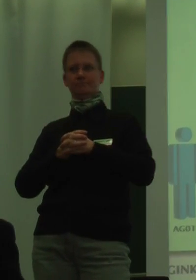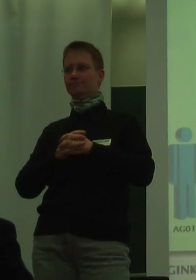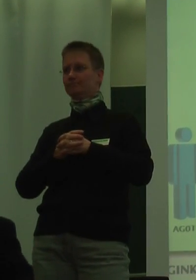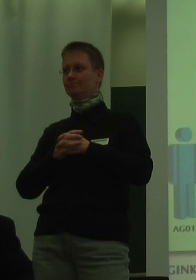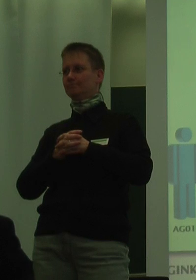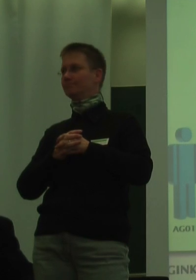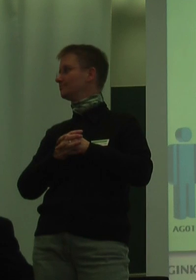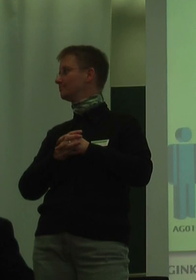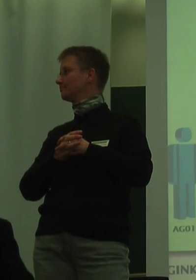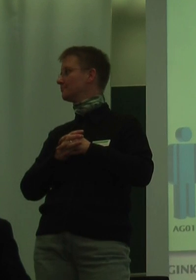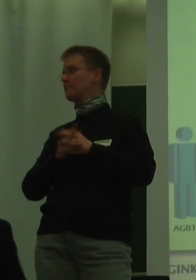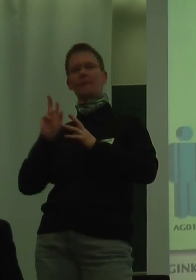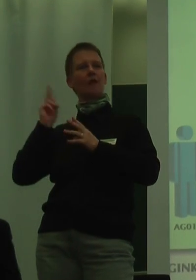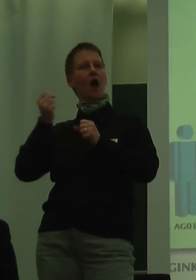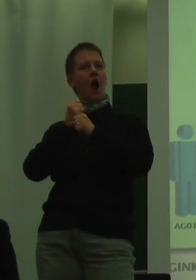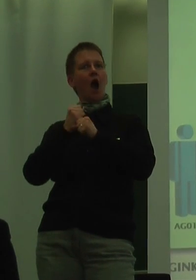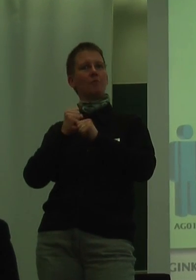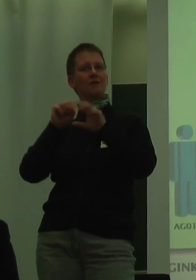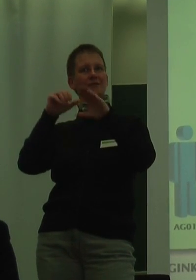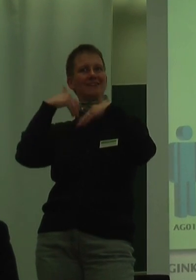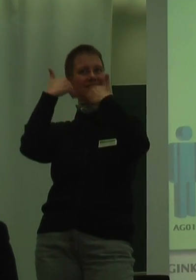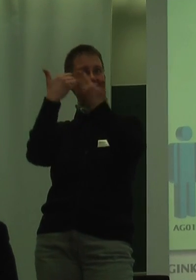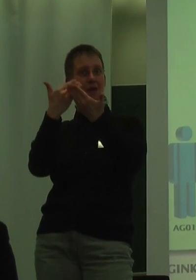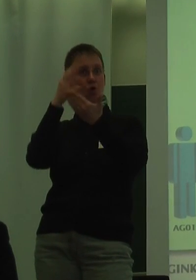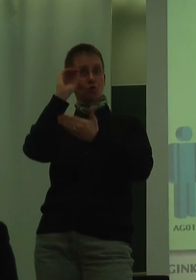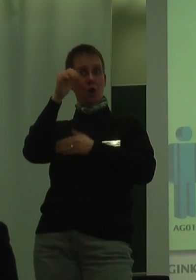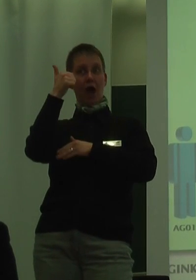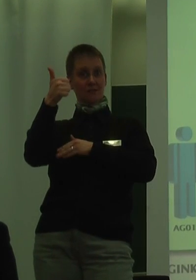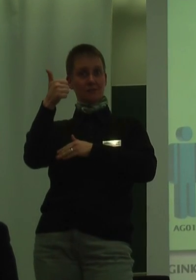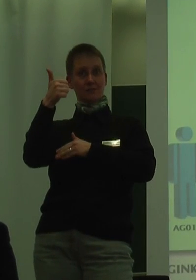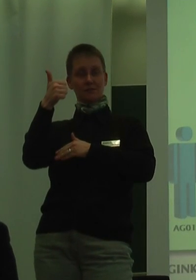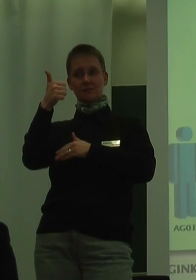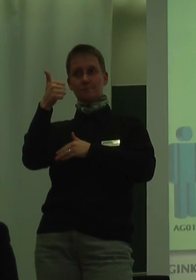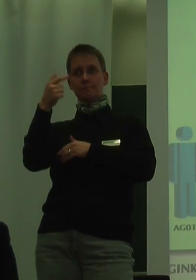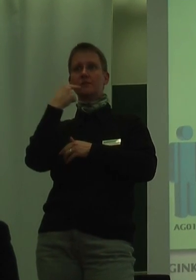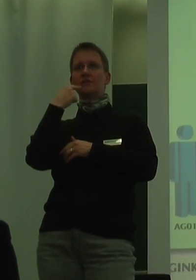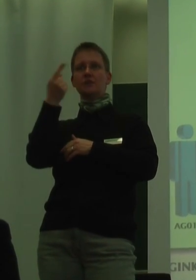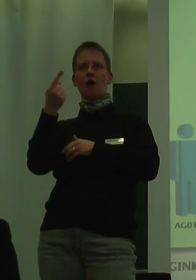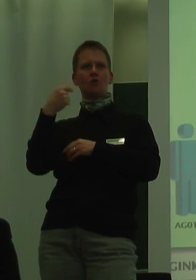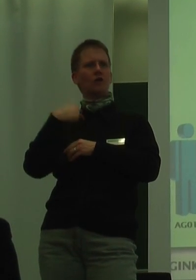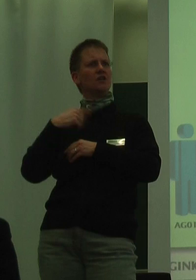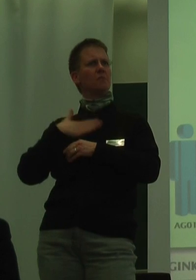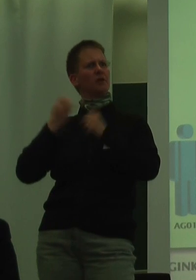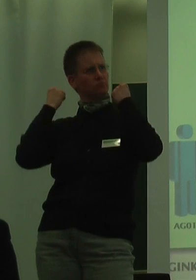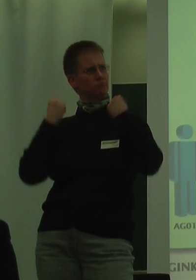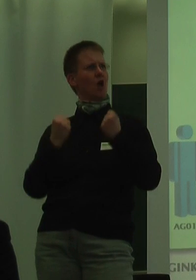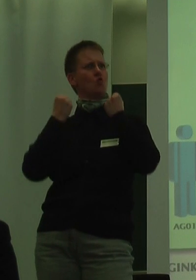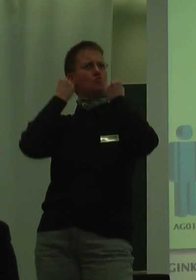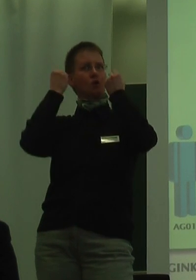Ja, unsere Arbeitgeber 01 hat gesagt, ich bin der festen Überzeugung, dass wir nur